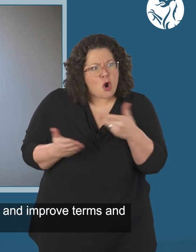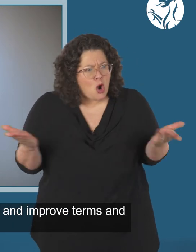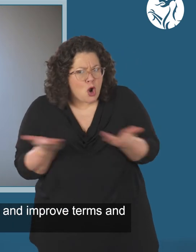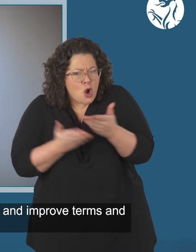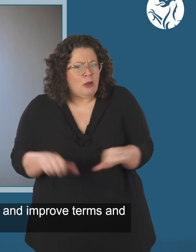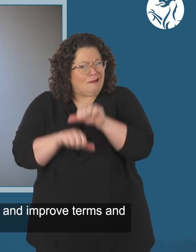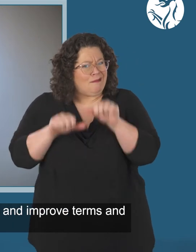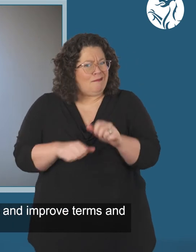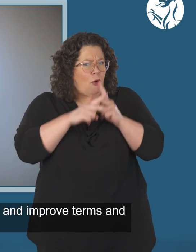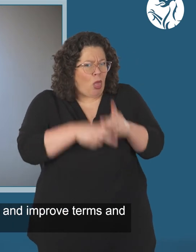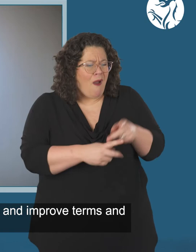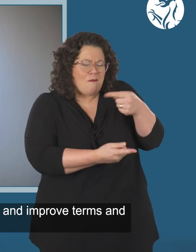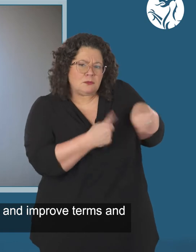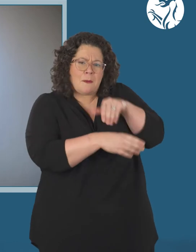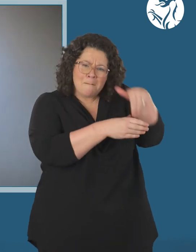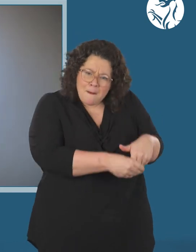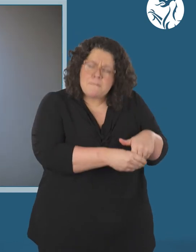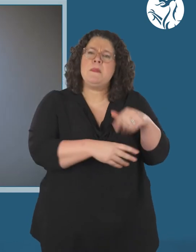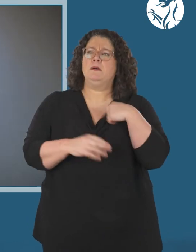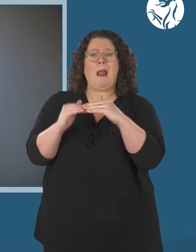inequalities and improve terms and conditions.